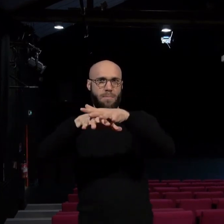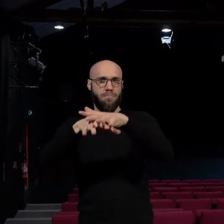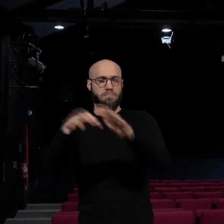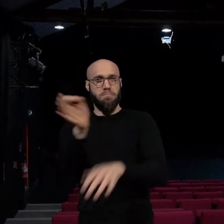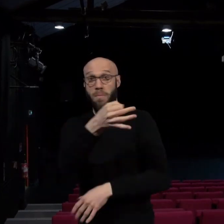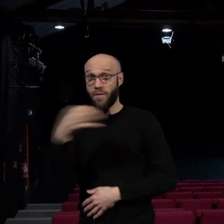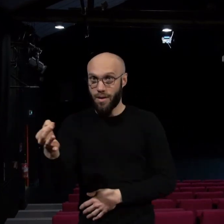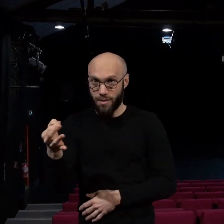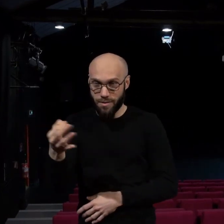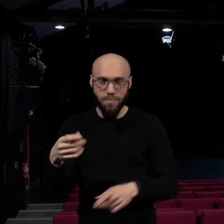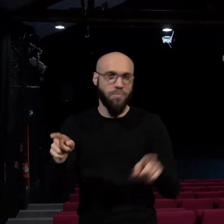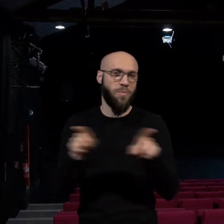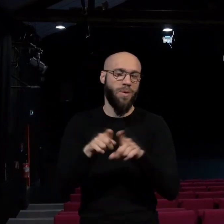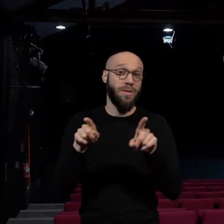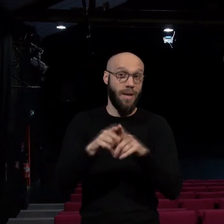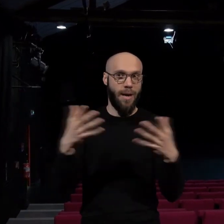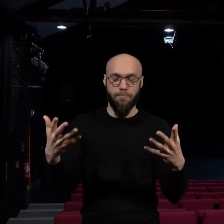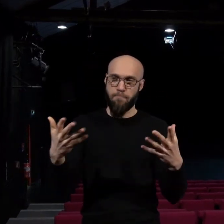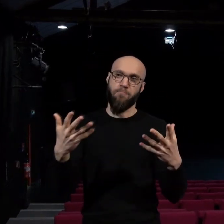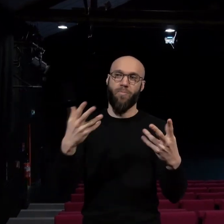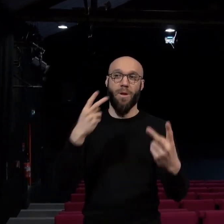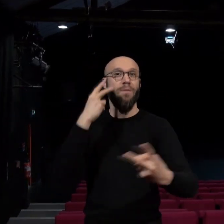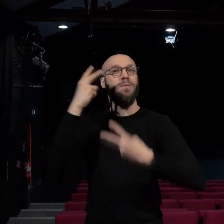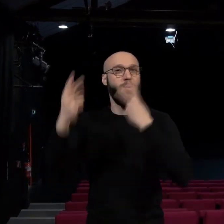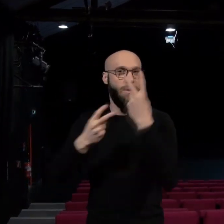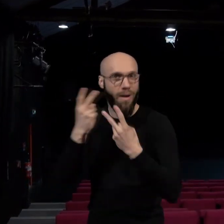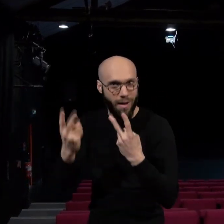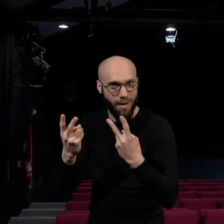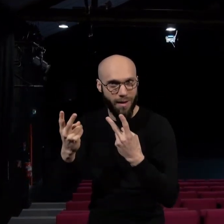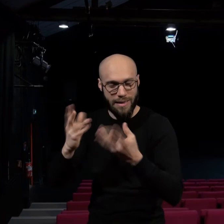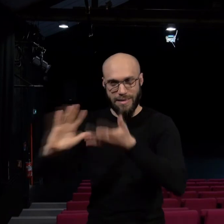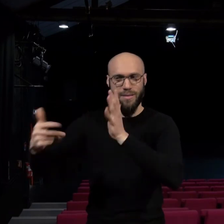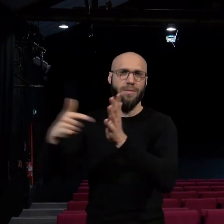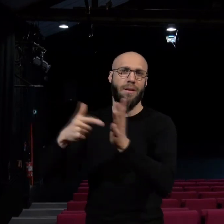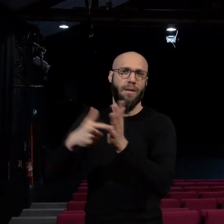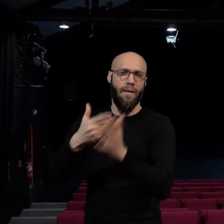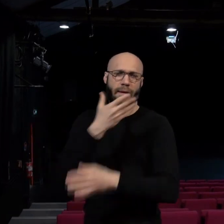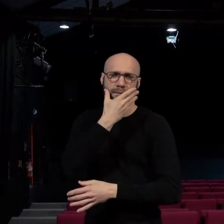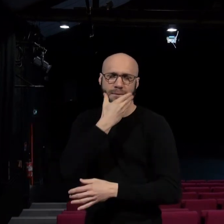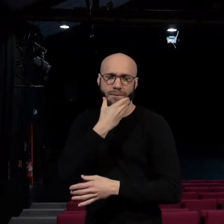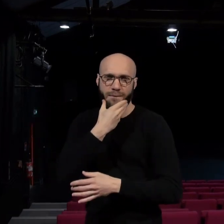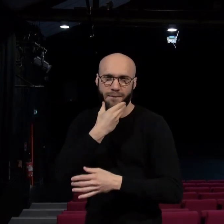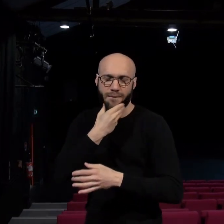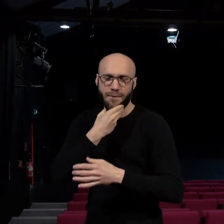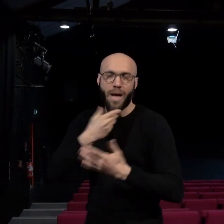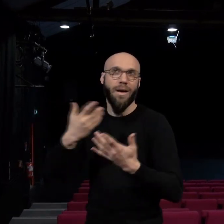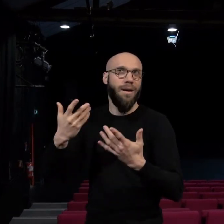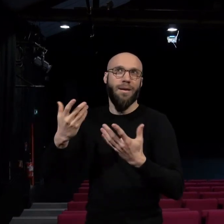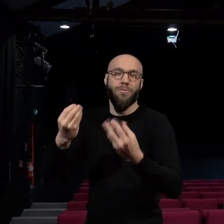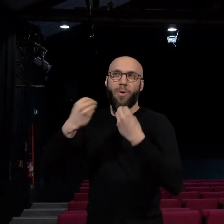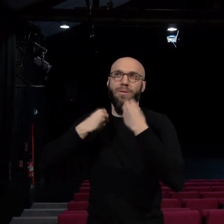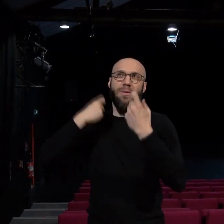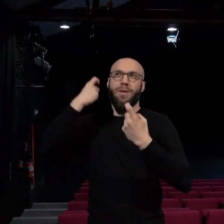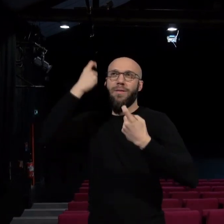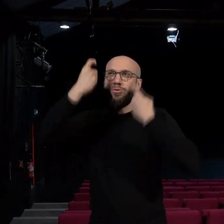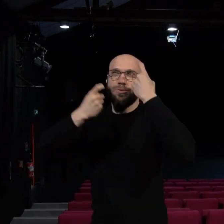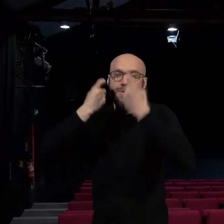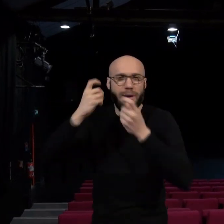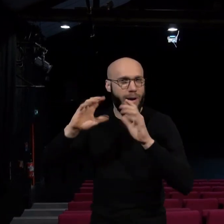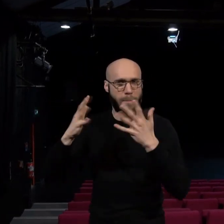parfaitement. Visuellement, la langue des signes était très belle. Ça m'a donné à réfléchir sur cette langue